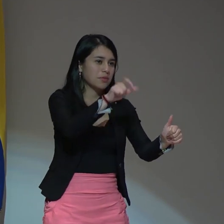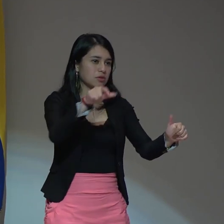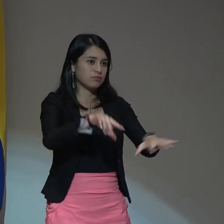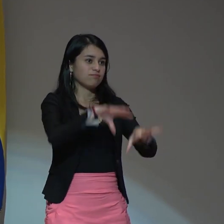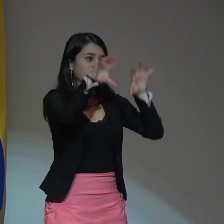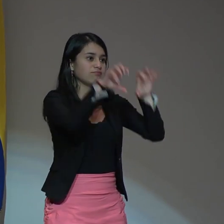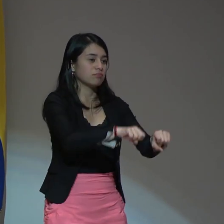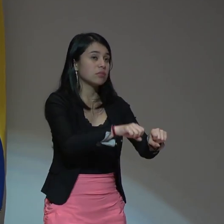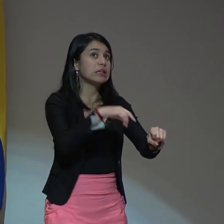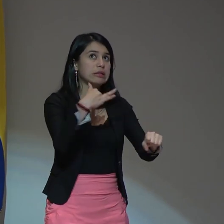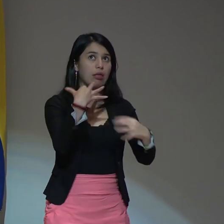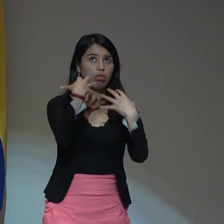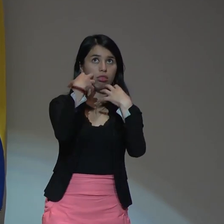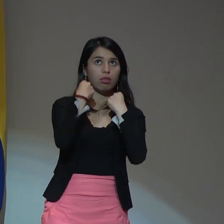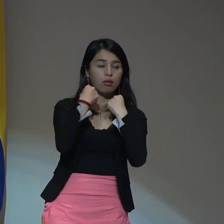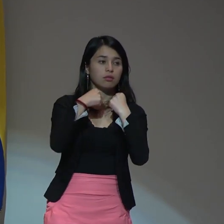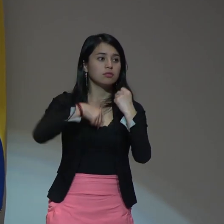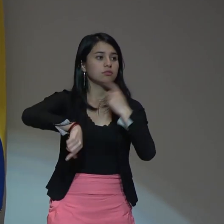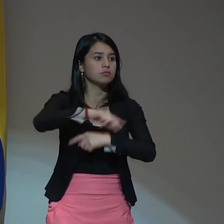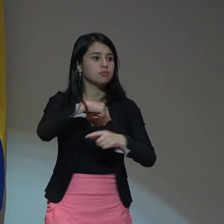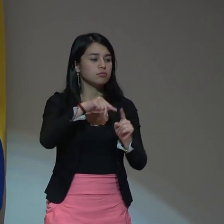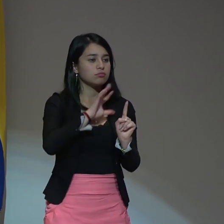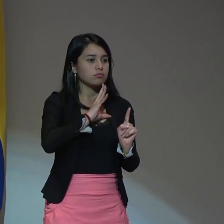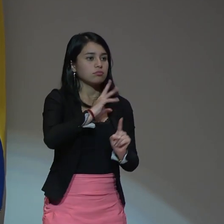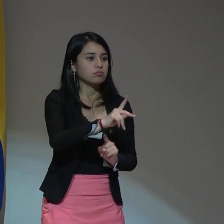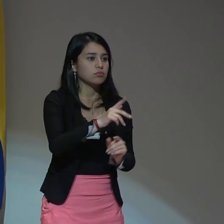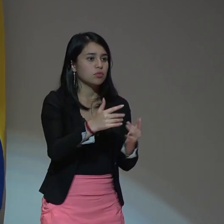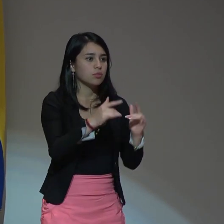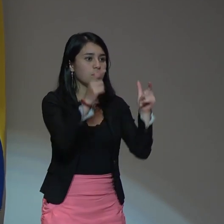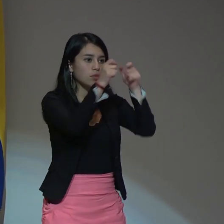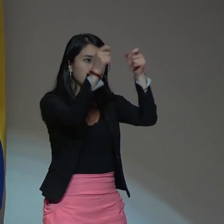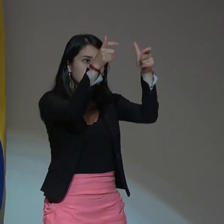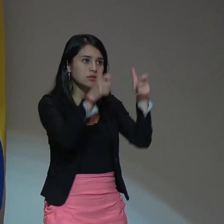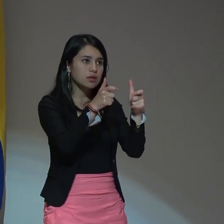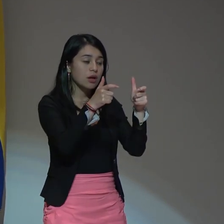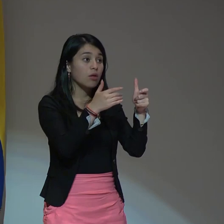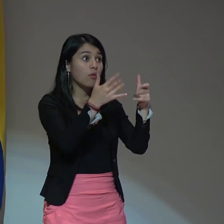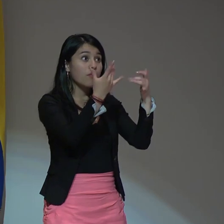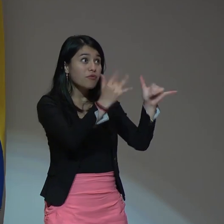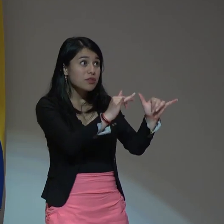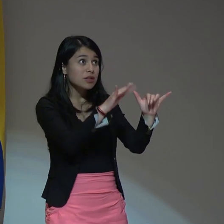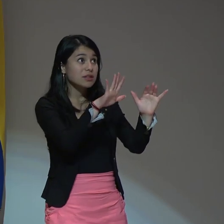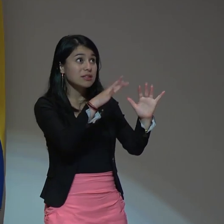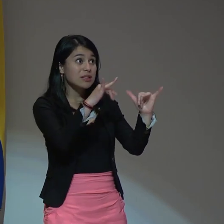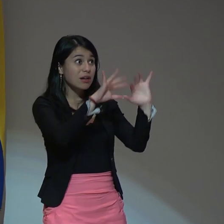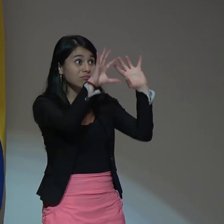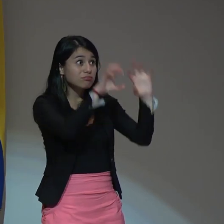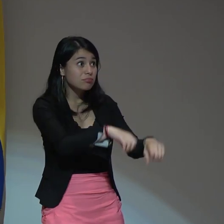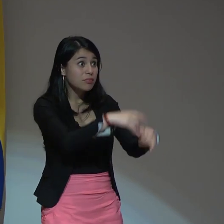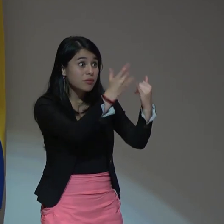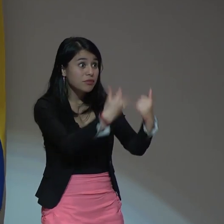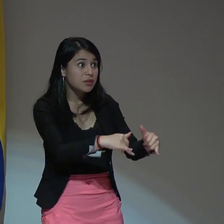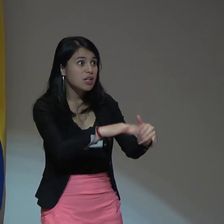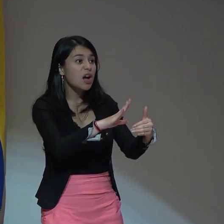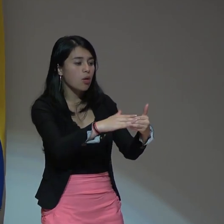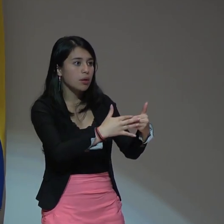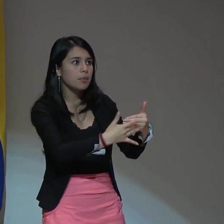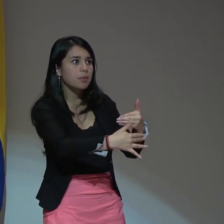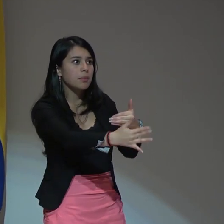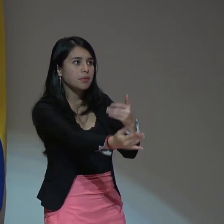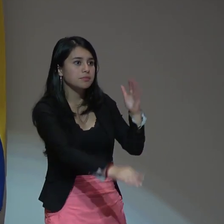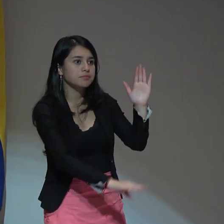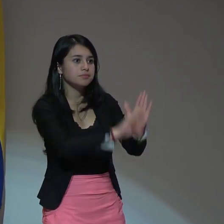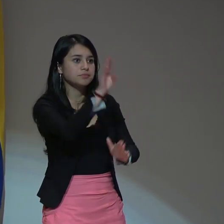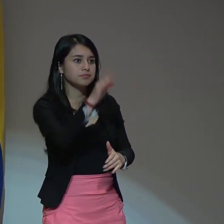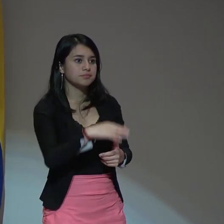y los colonizados y descripción del estatus quo después del fin del colonialismo y su reproducción.